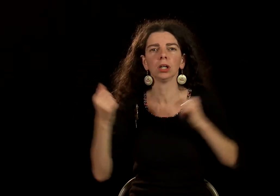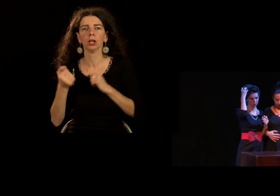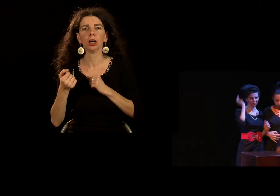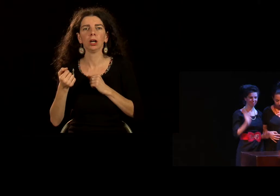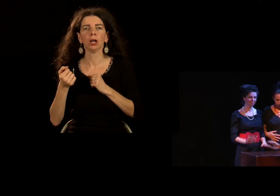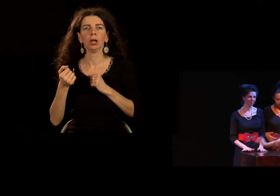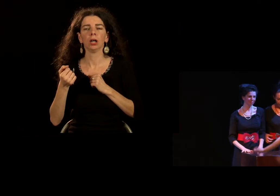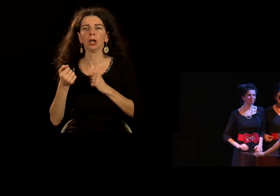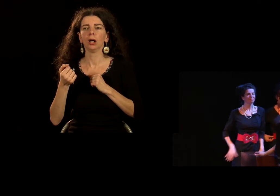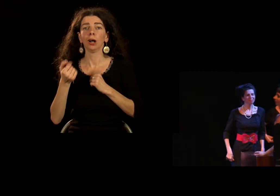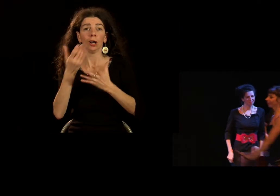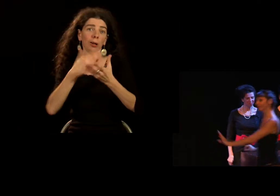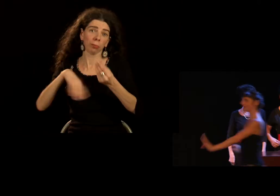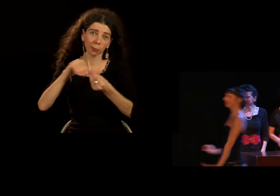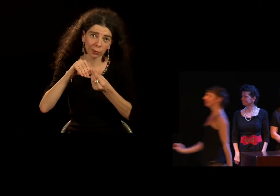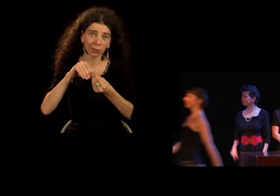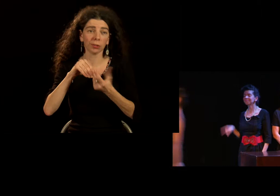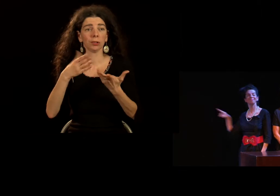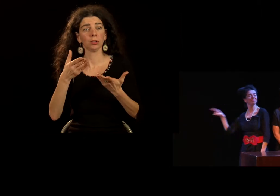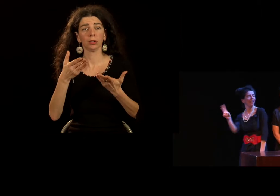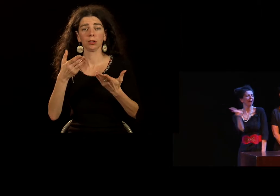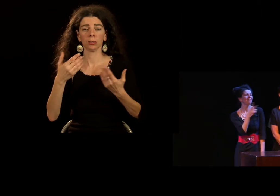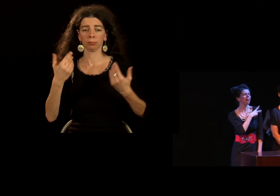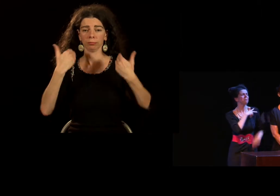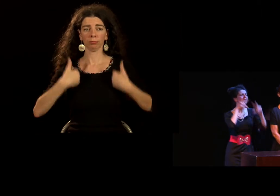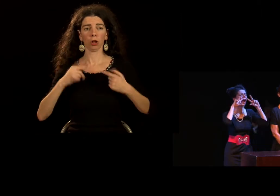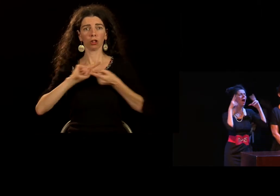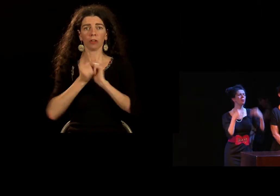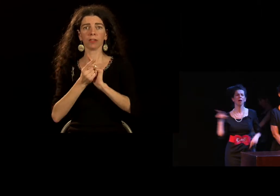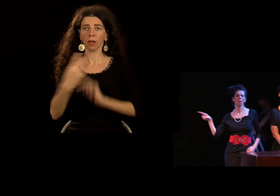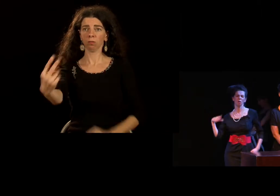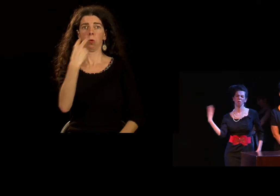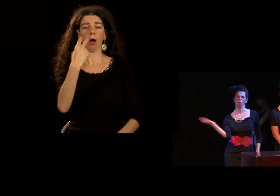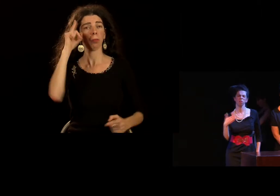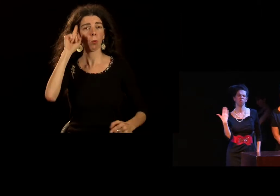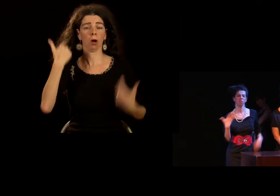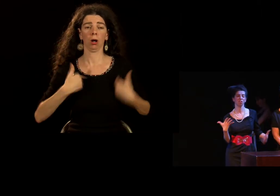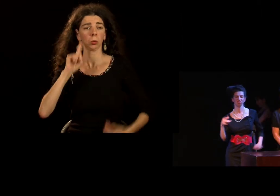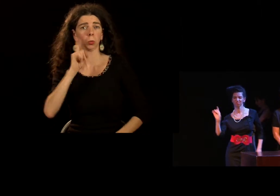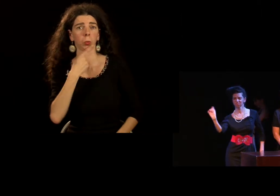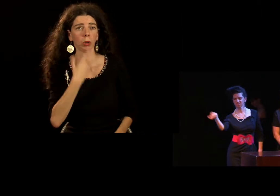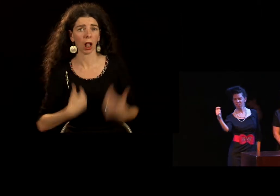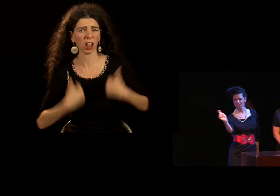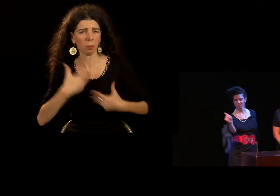le jeu m'épanouit. En plus, j'ai donné de la visibilité aux sourds, parce que c'est un handicap invisible.